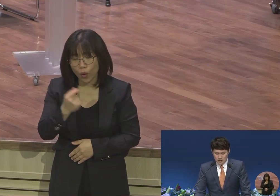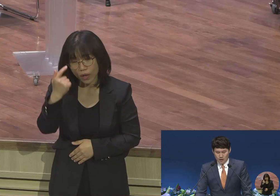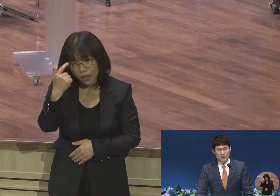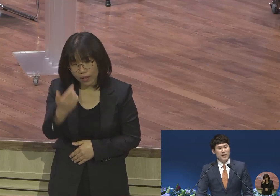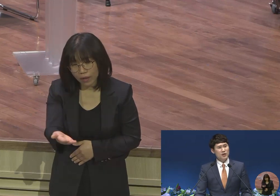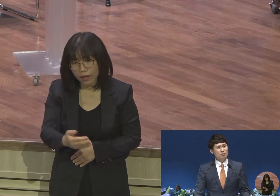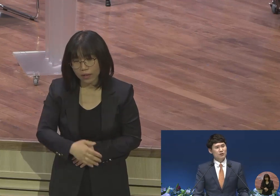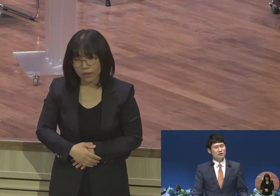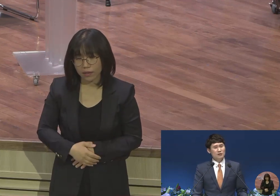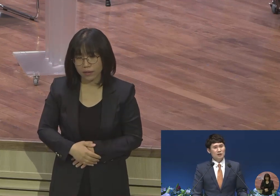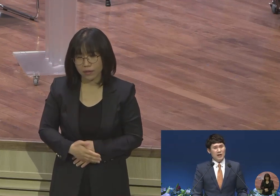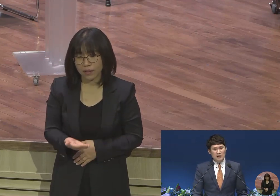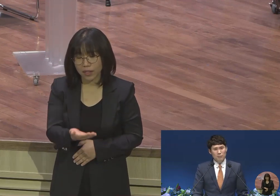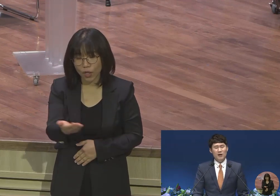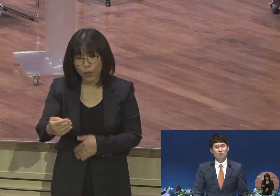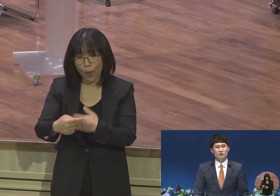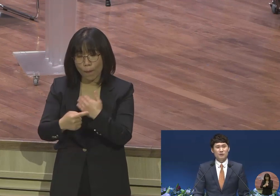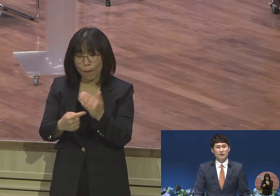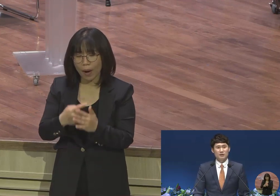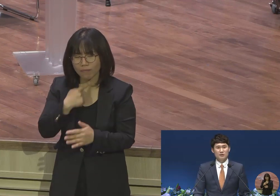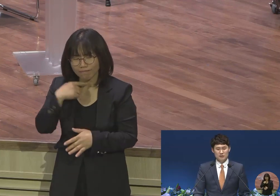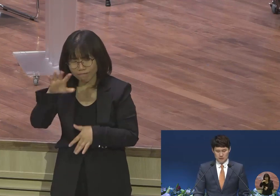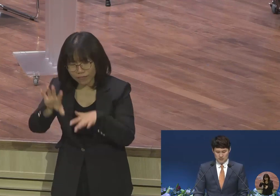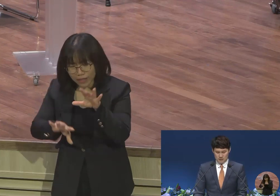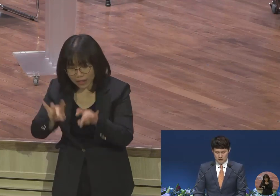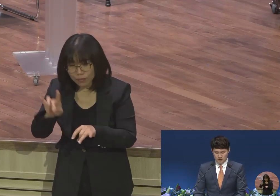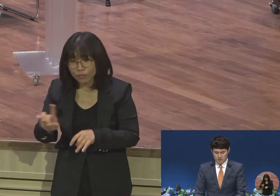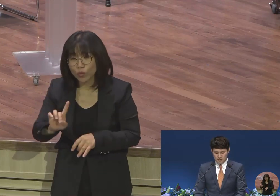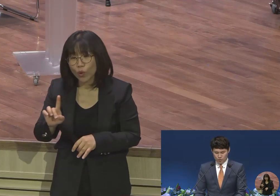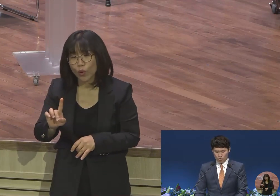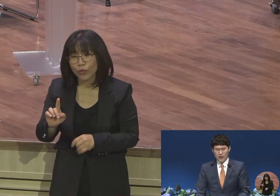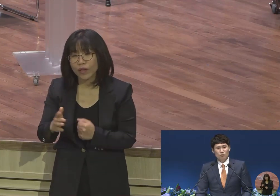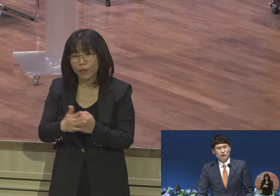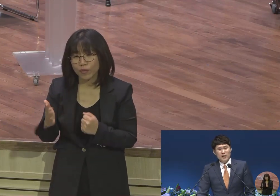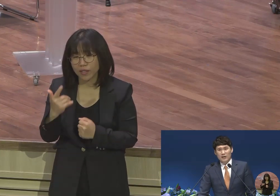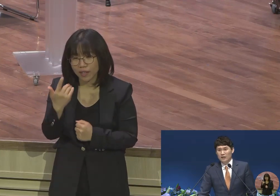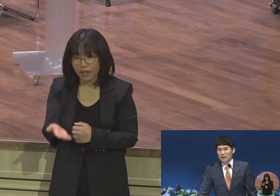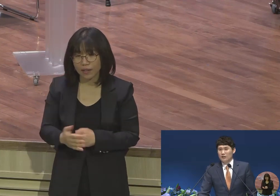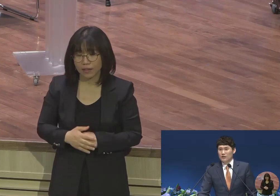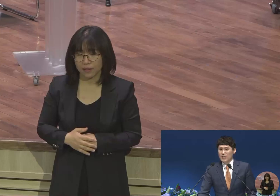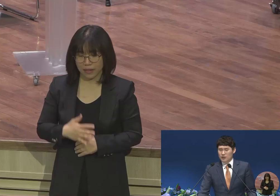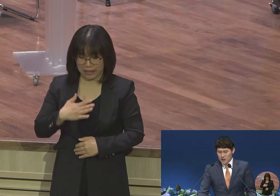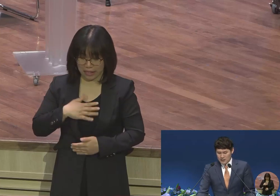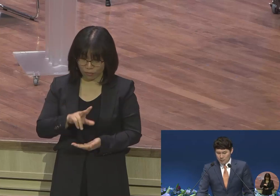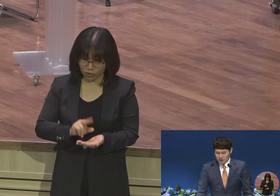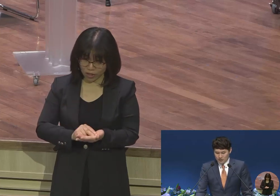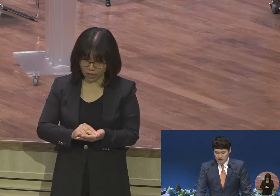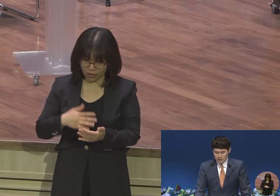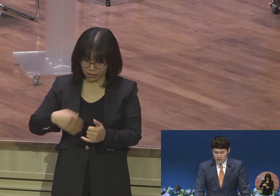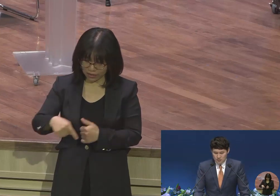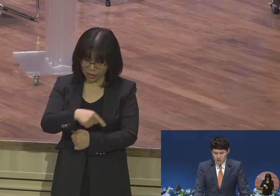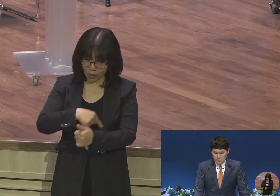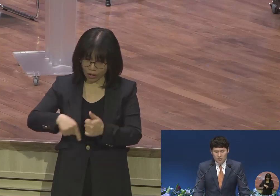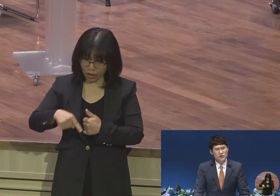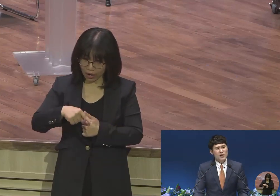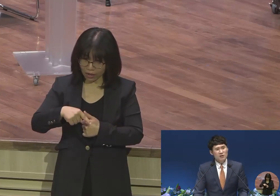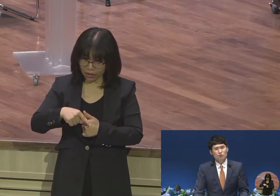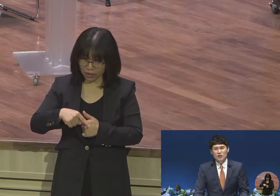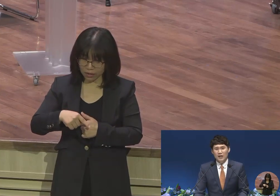어디에 여러분들은 갈급해하고 있습니까? 주로 내 문제 내 현실에 잡혀서 언제 이 문제가